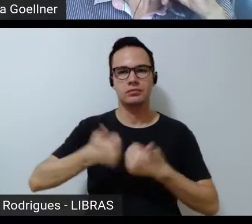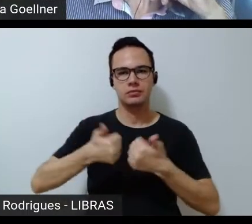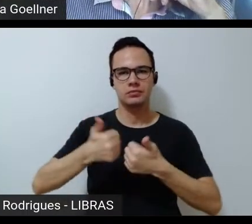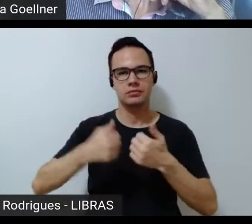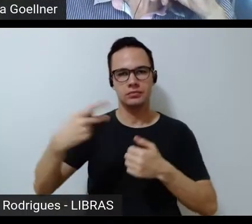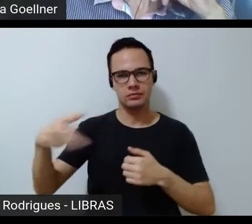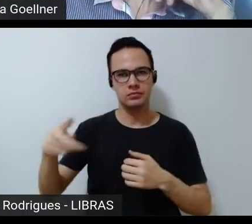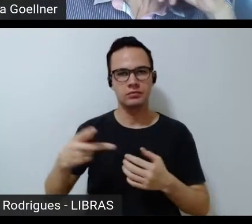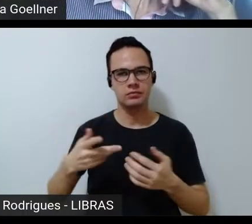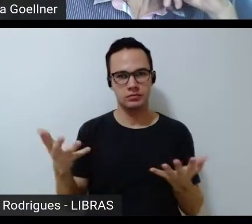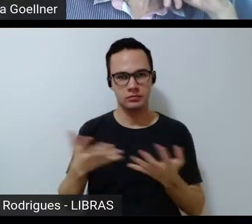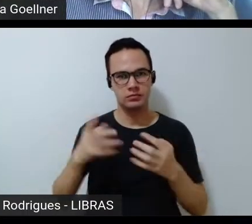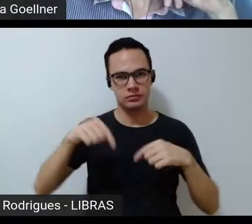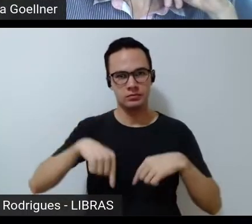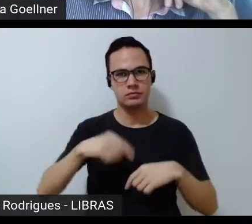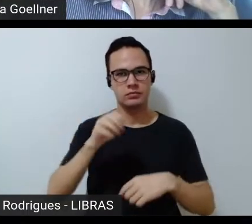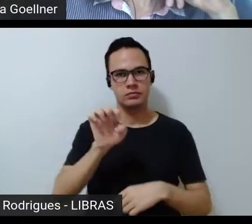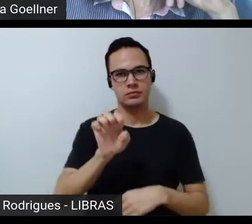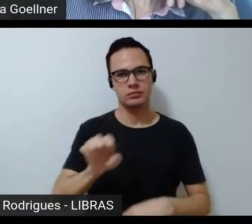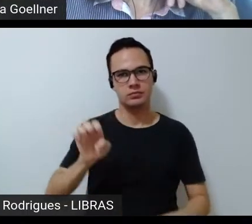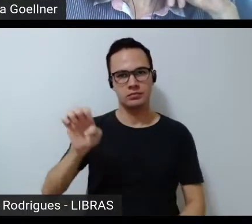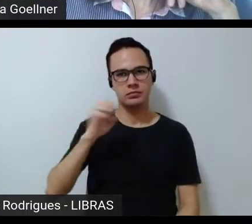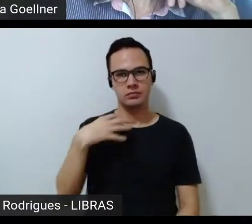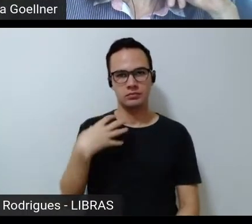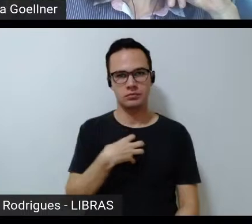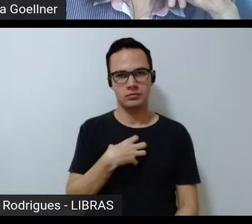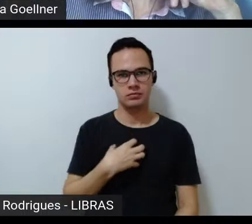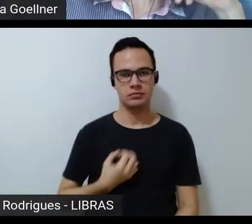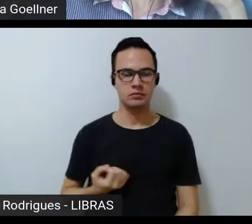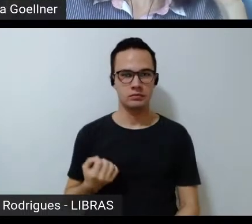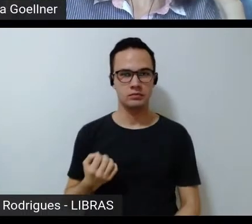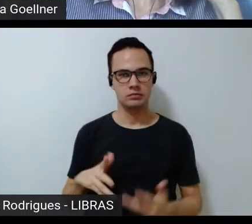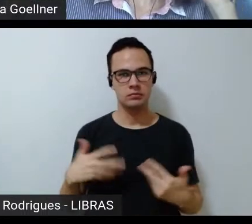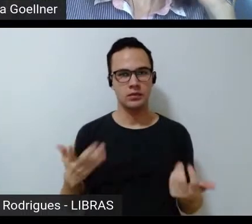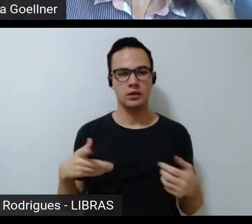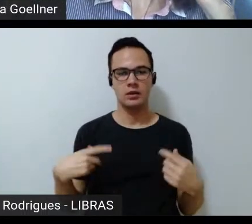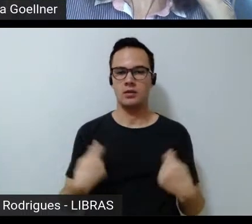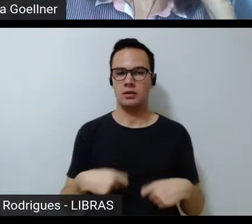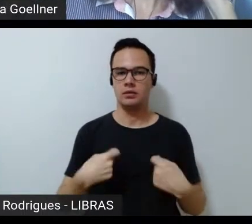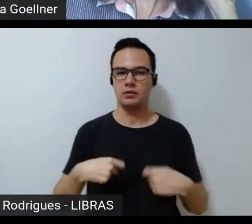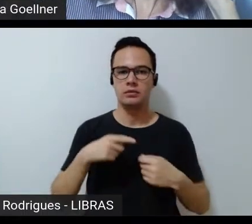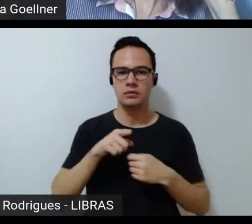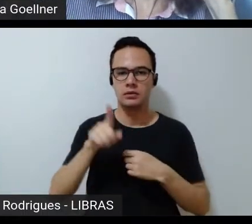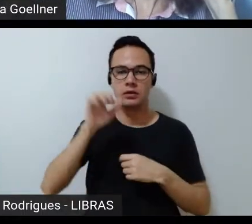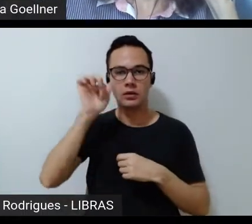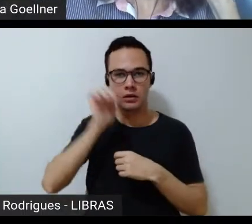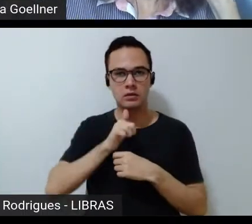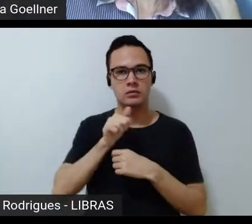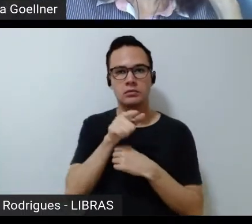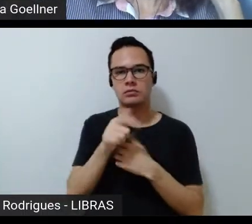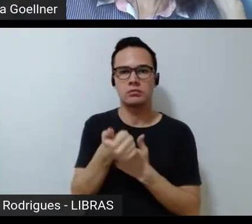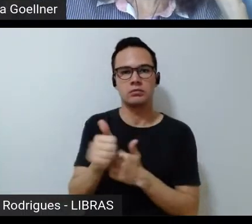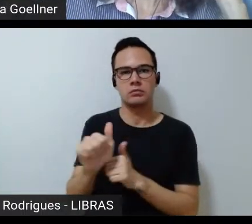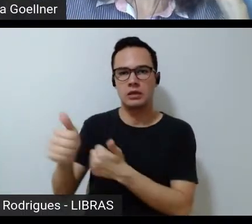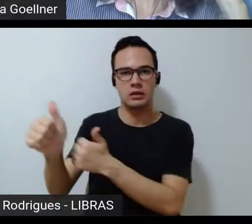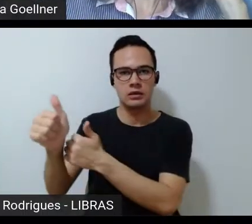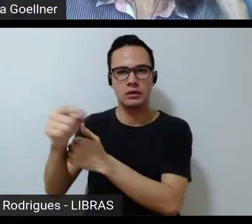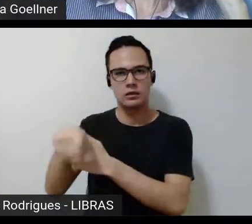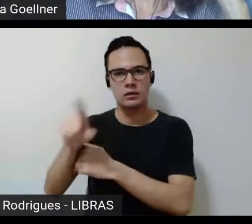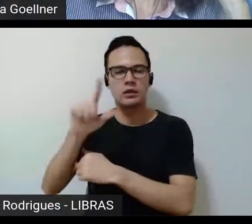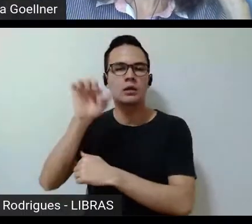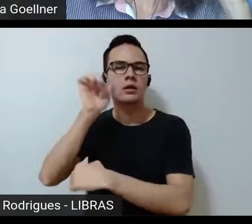e principalmente aqui no meu estado, na Bahia, então eu preciso seguir essas mulheres, a importância do